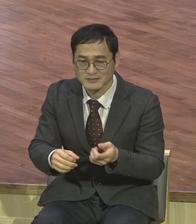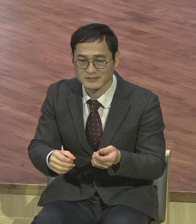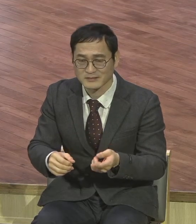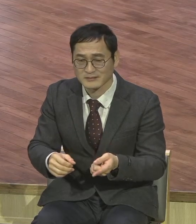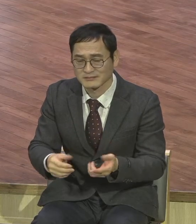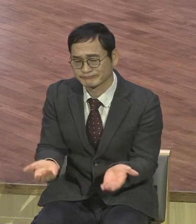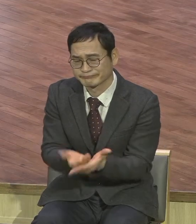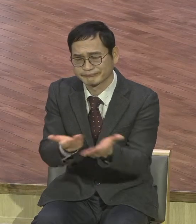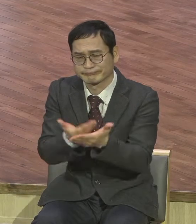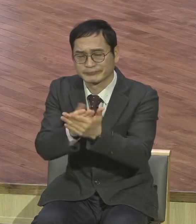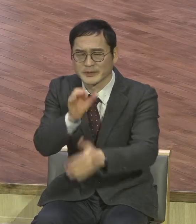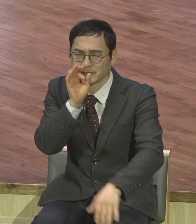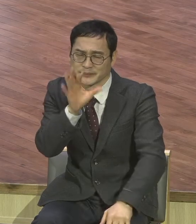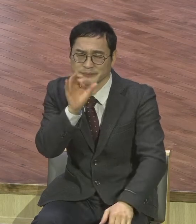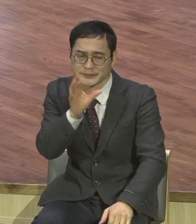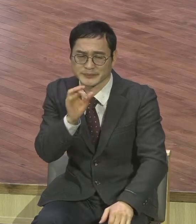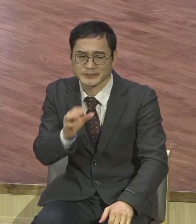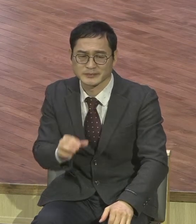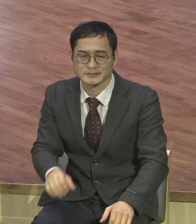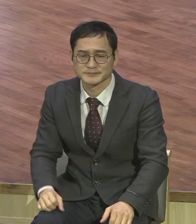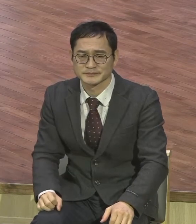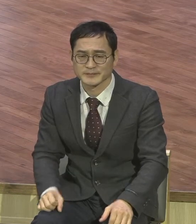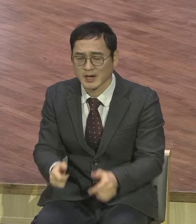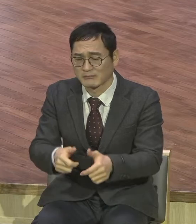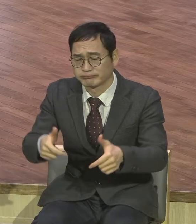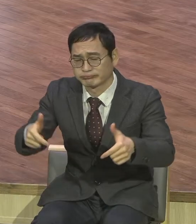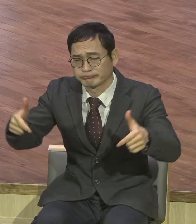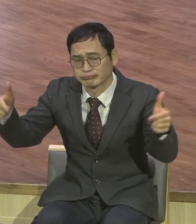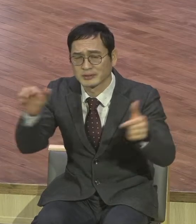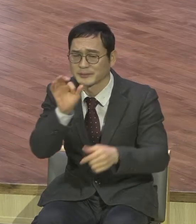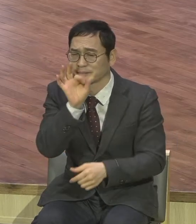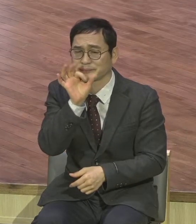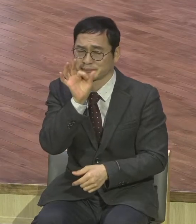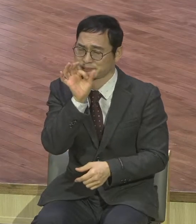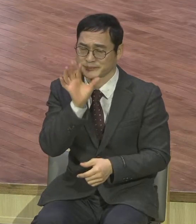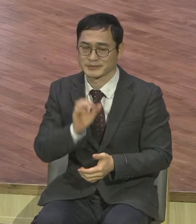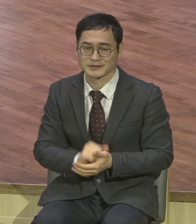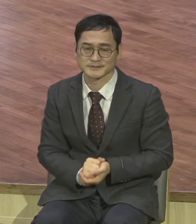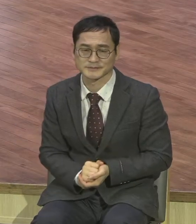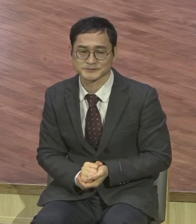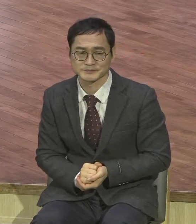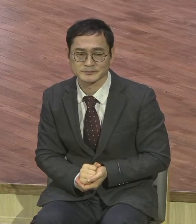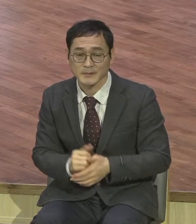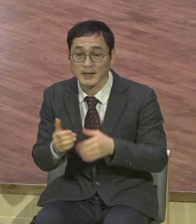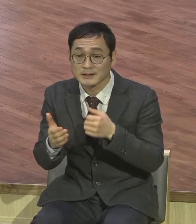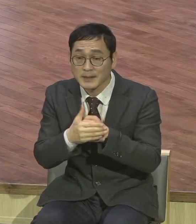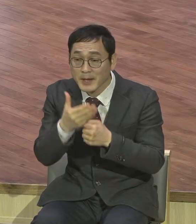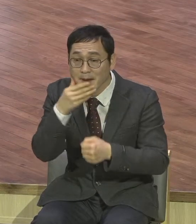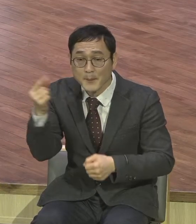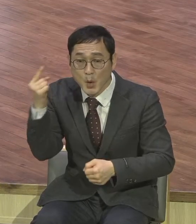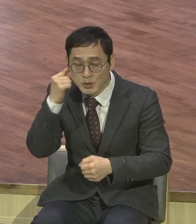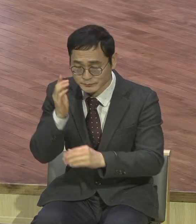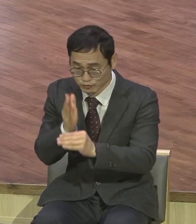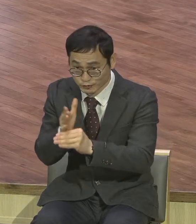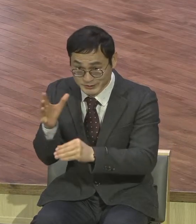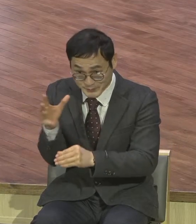나아갈 수가 없다라는 사실입니다. 그렇기 때문에 보금적 원리스가 정말 중요합니다.